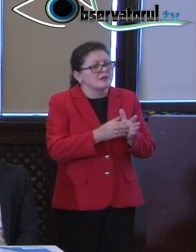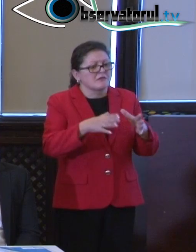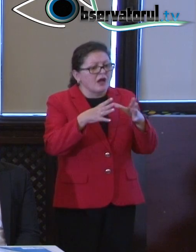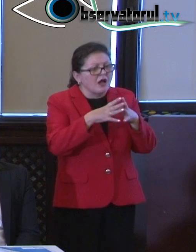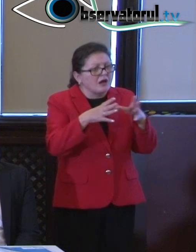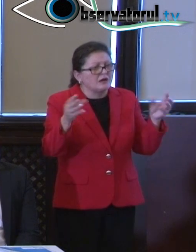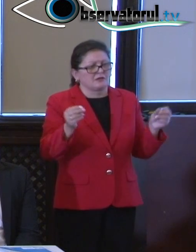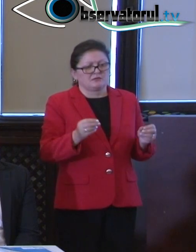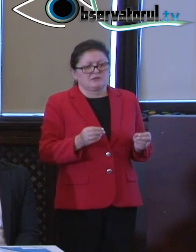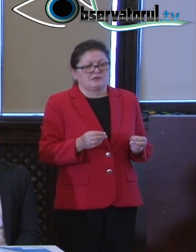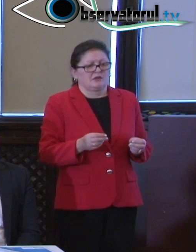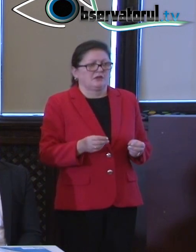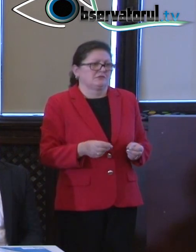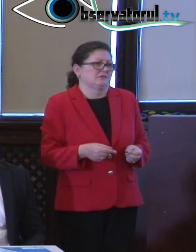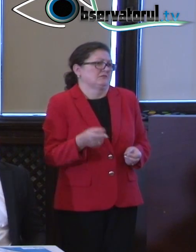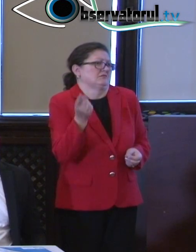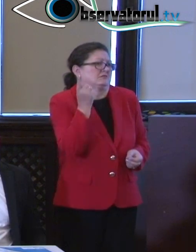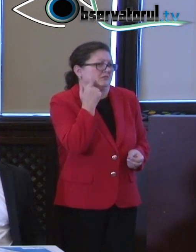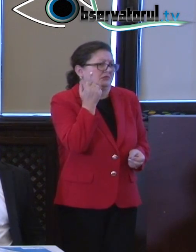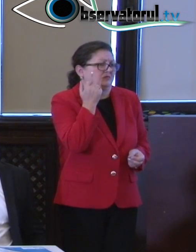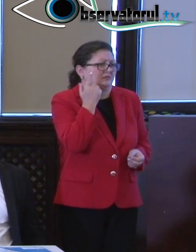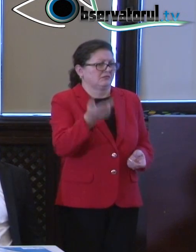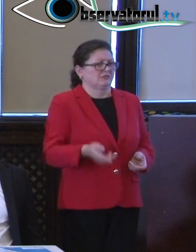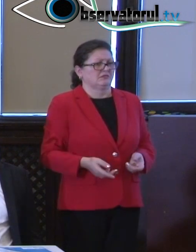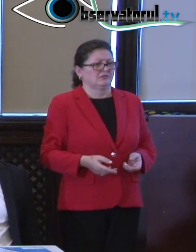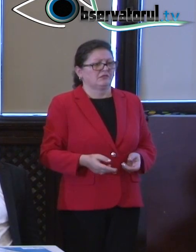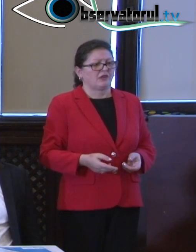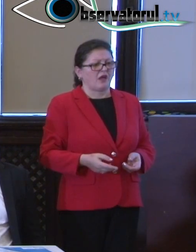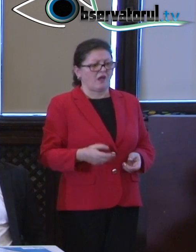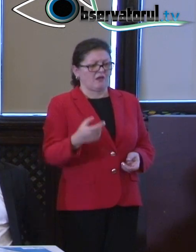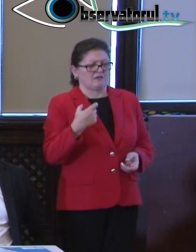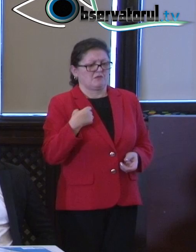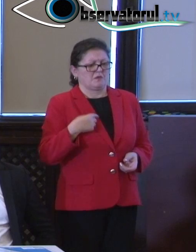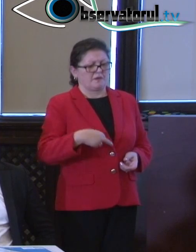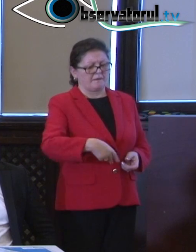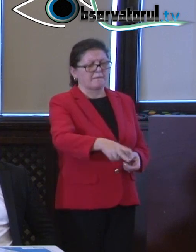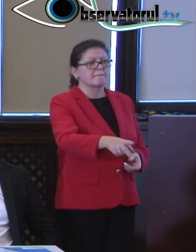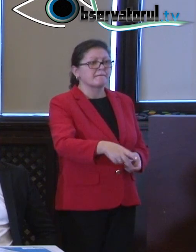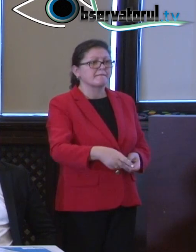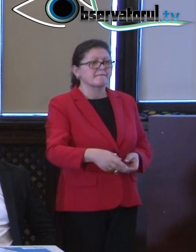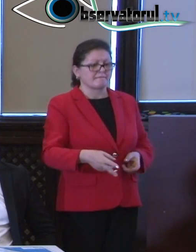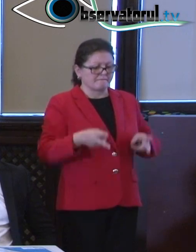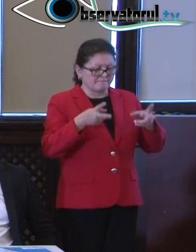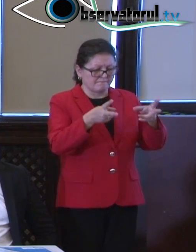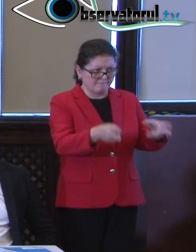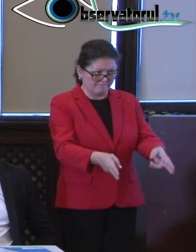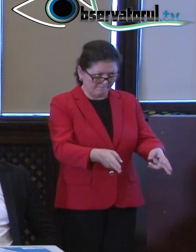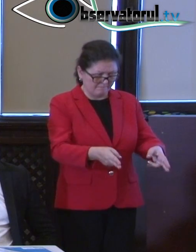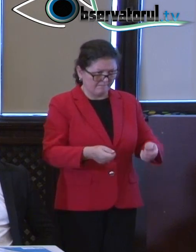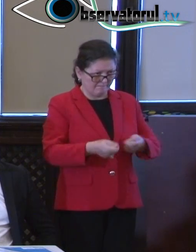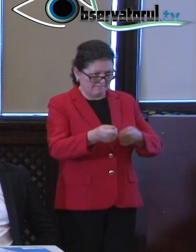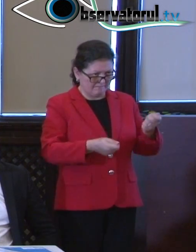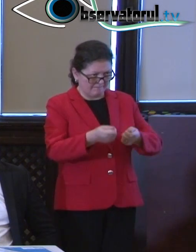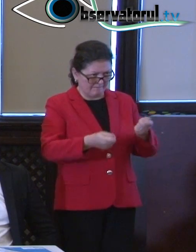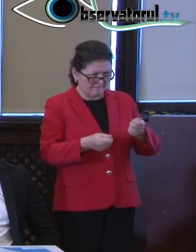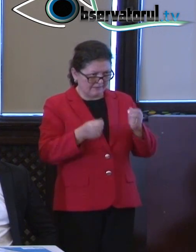atât de lipsit de elementar bun simț și când te duci în parcare și vezi un loc pe care desnați scaurul în curăture, să te duci să te așezi